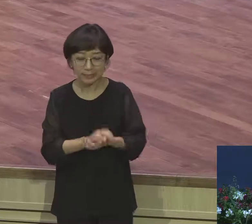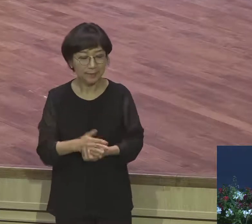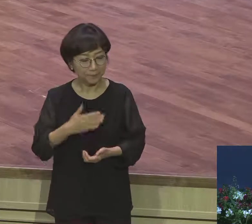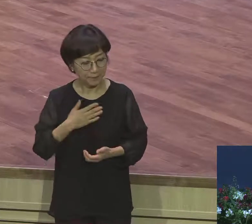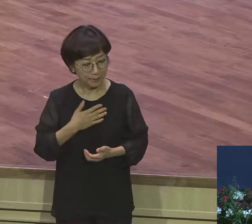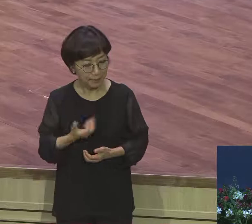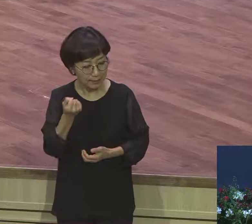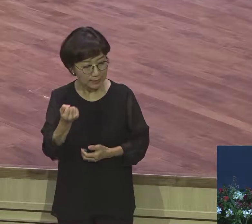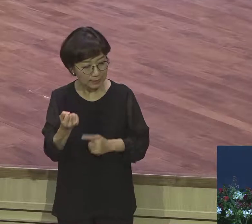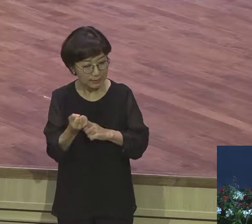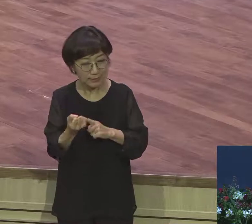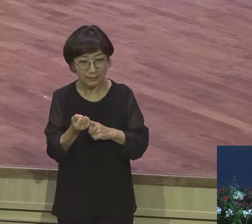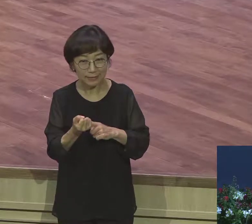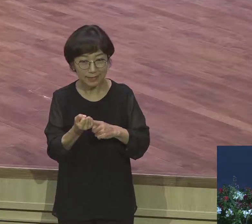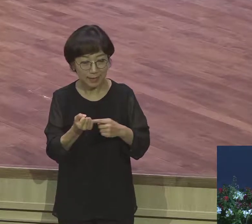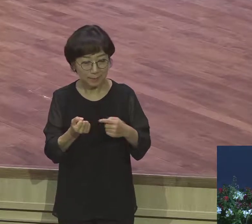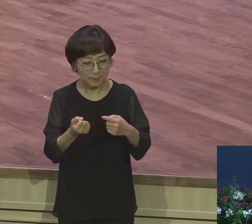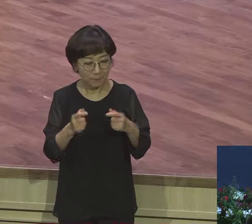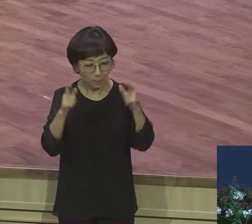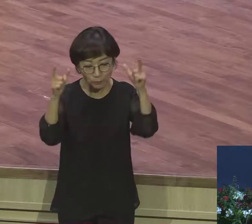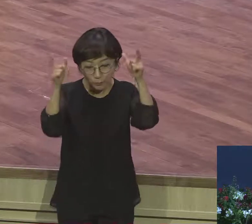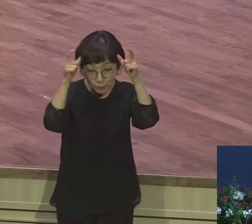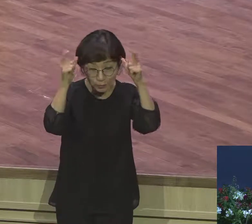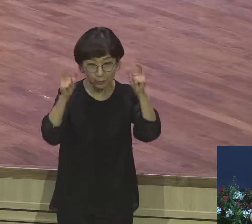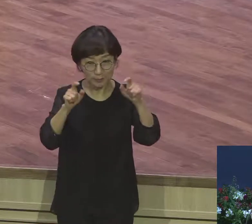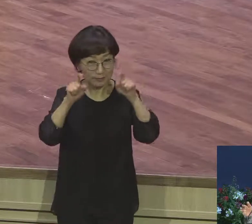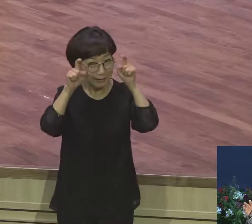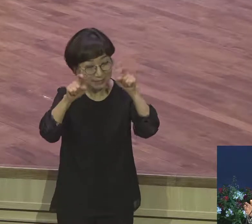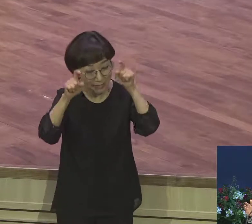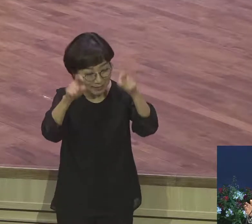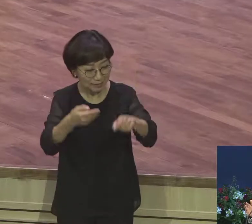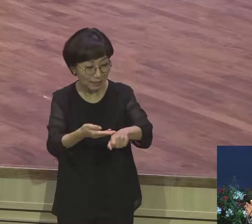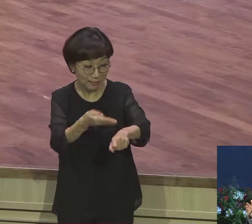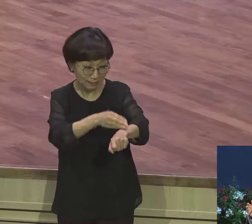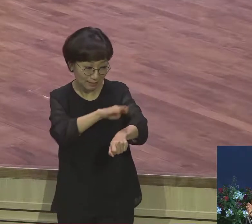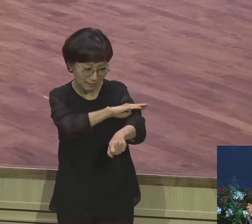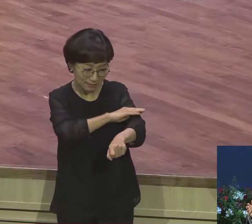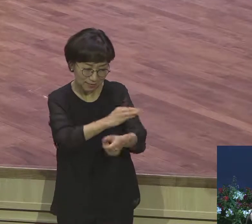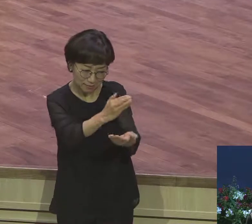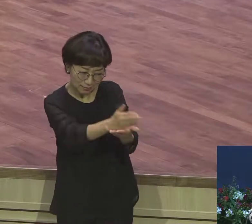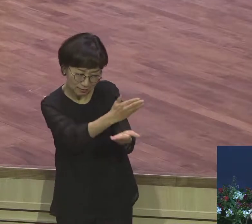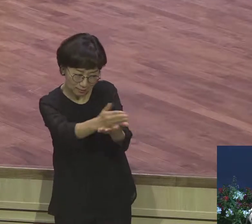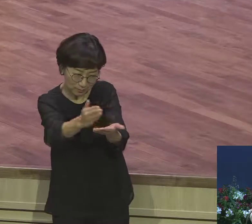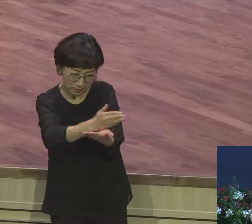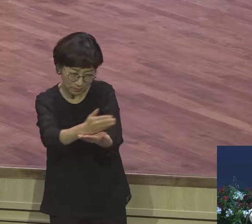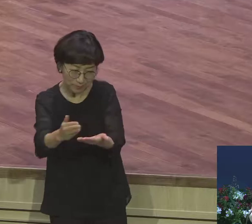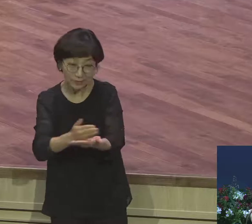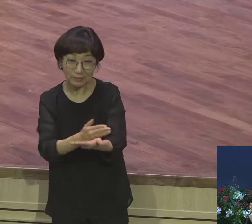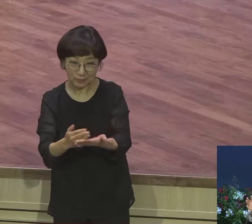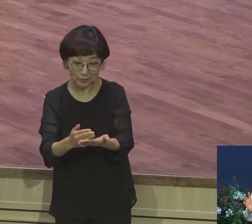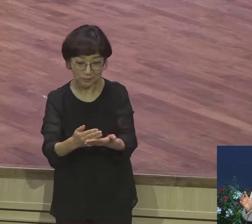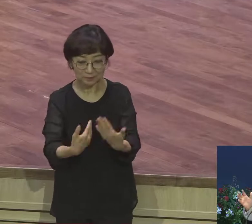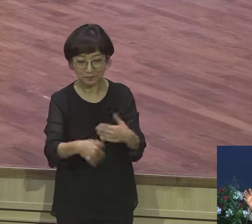낙타 등을 예물을 다 해가지고 여러 때를 나눕니다 애쓰에게 보내는